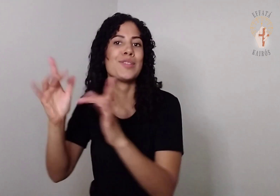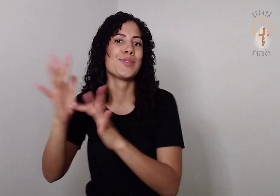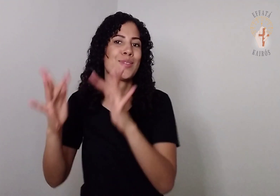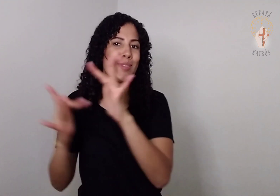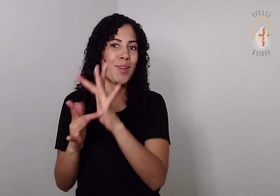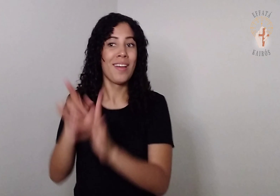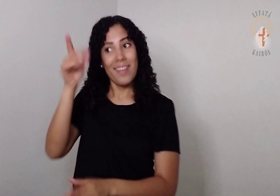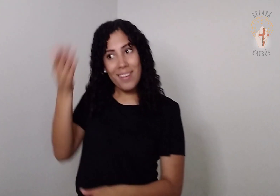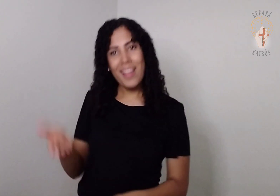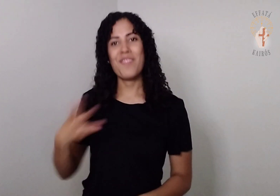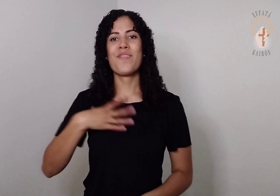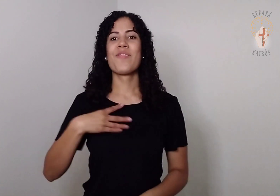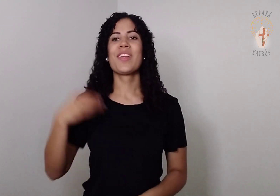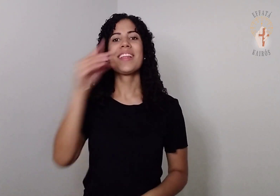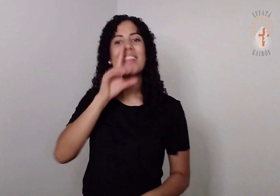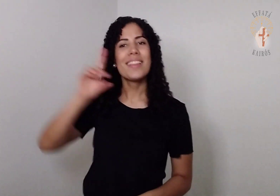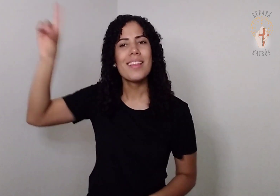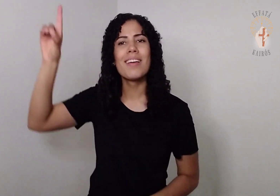alguém que é filho.